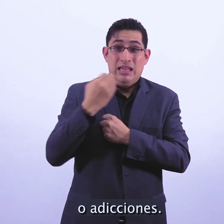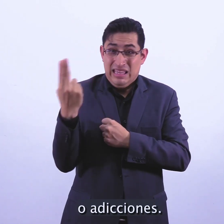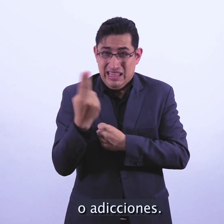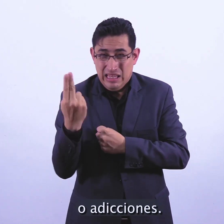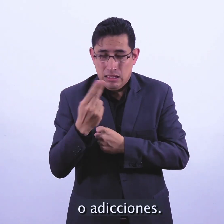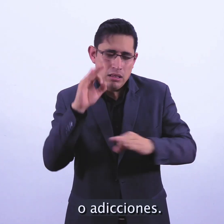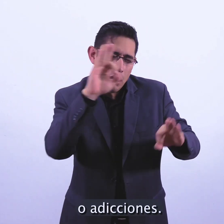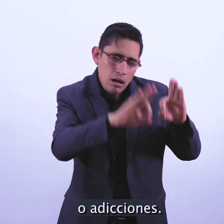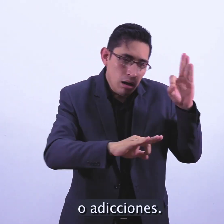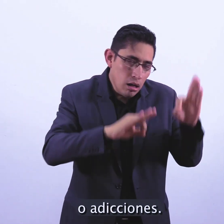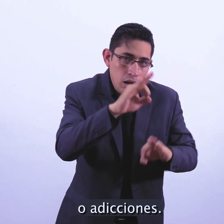adicciones.